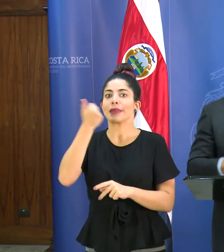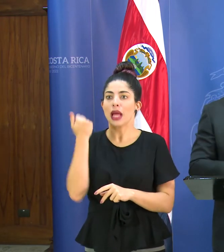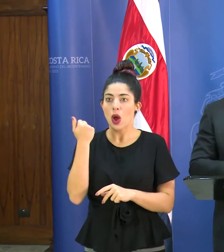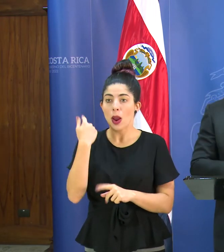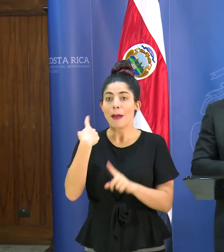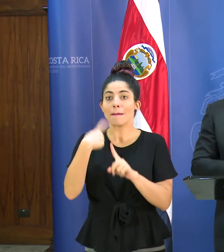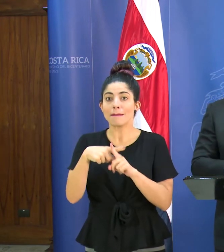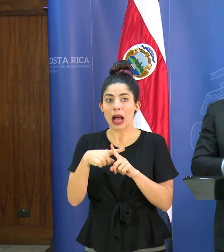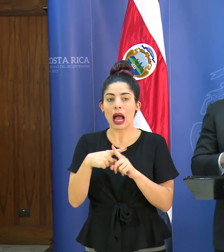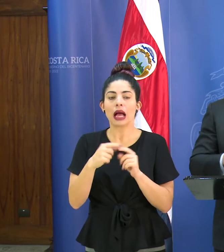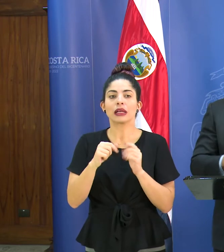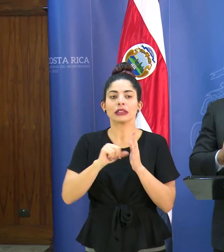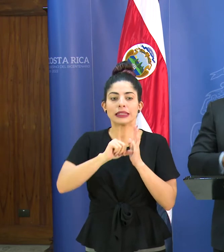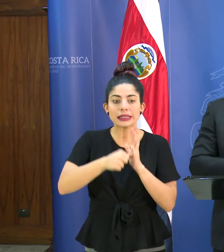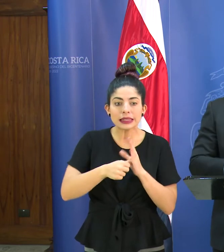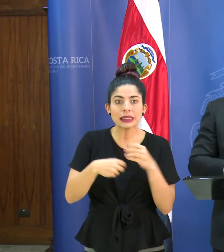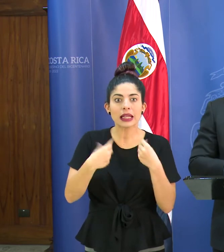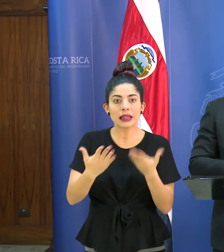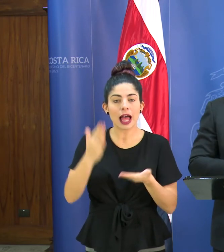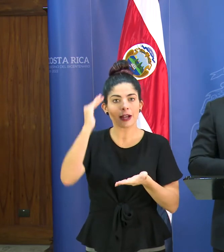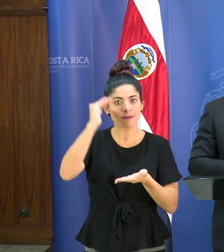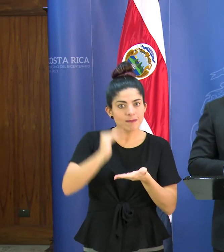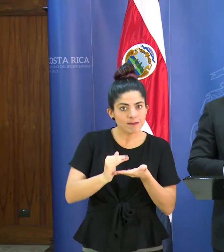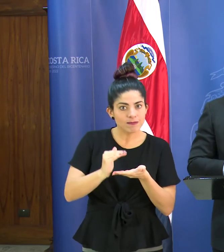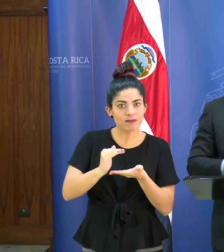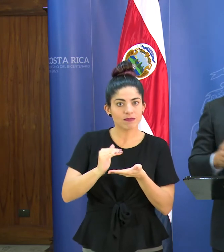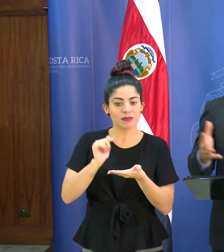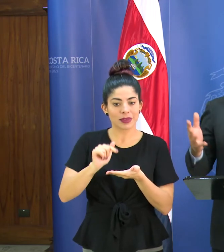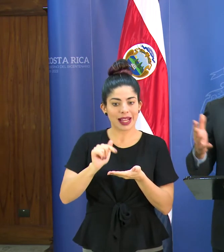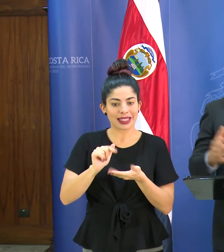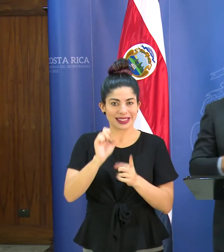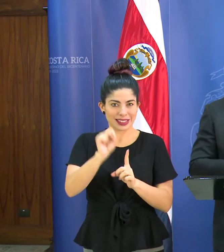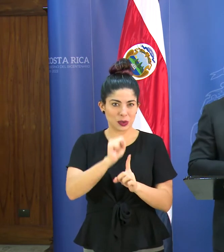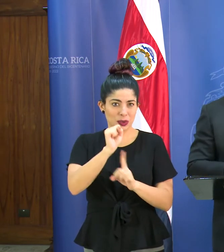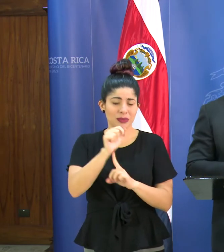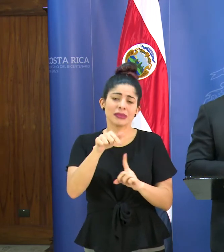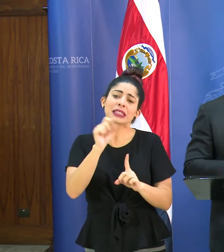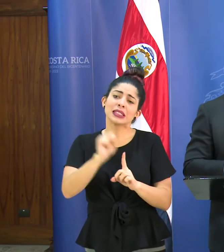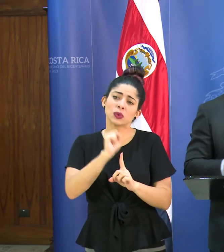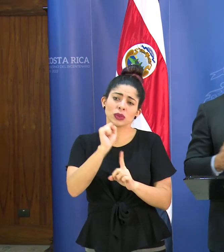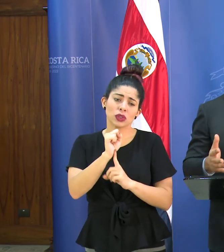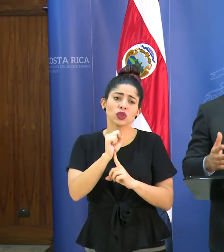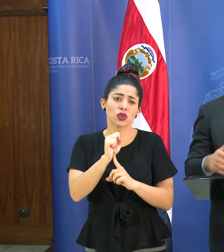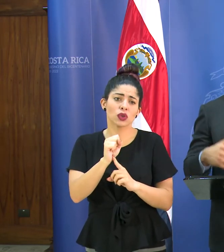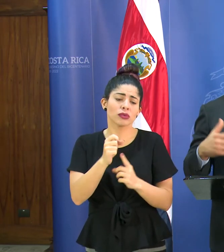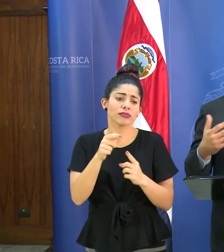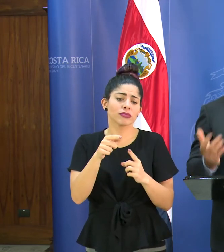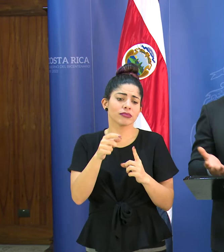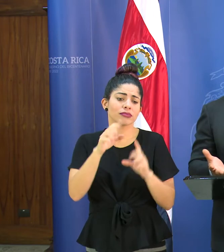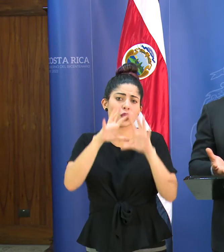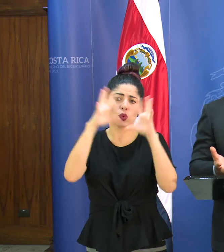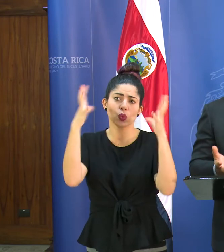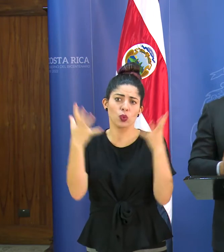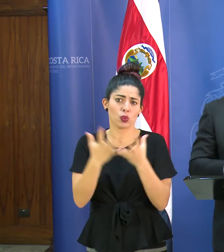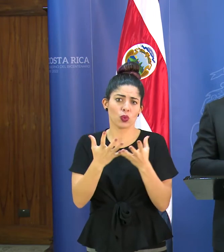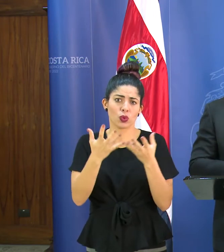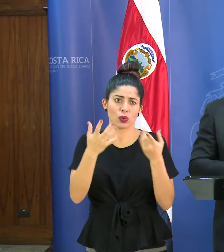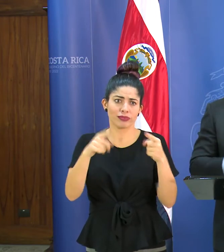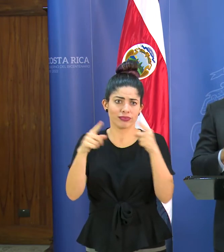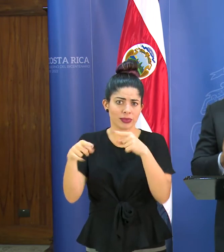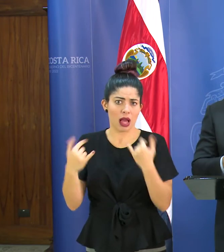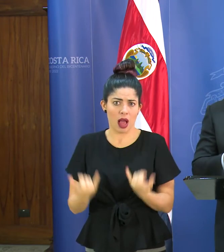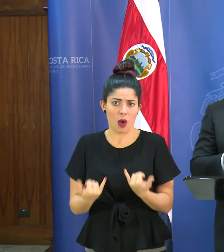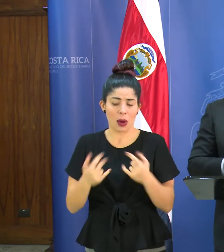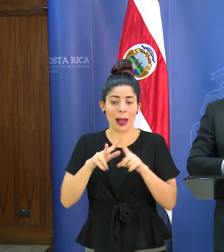para atenuar y generar mitigación de este fenómeno, que es un fenómeno que está siendo un fenómeno global. Es